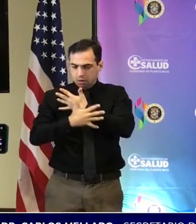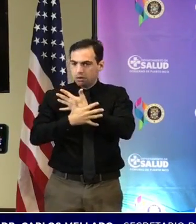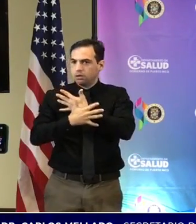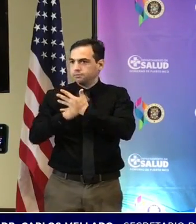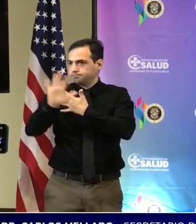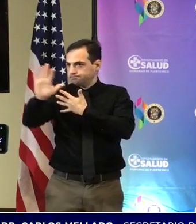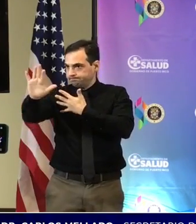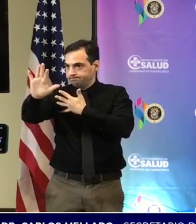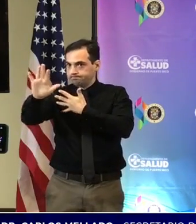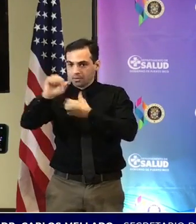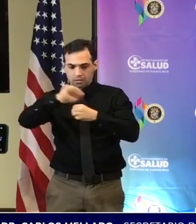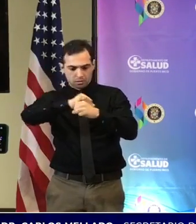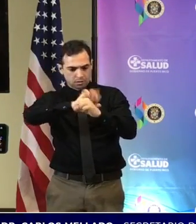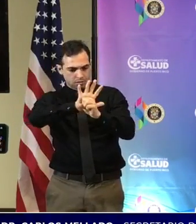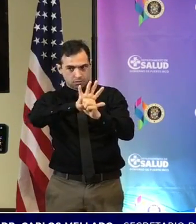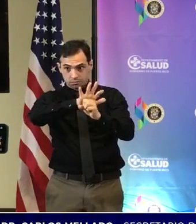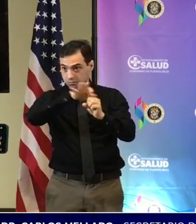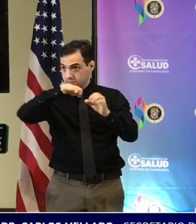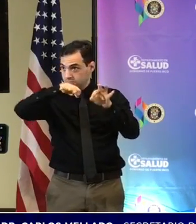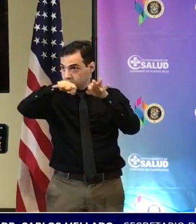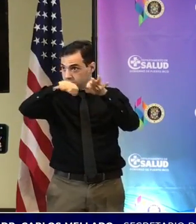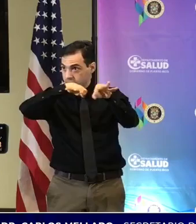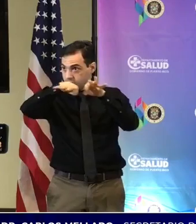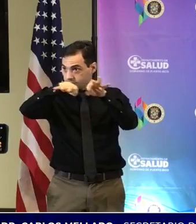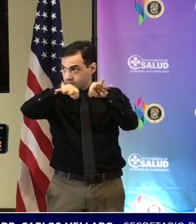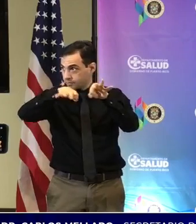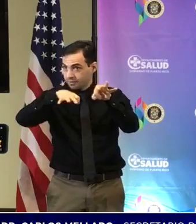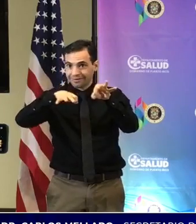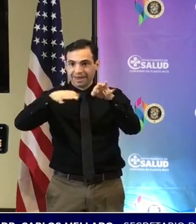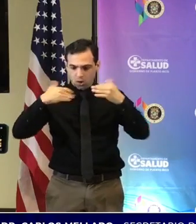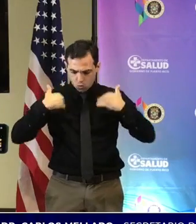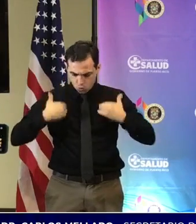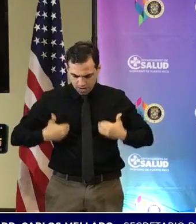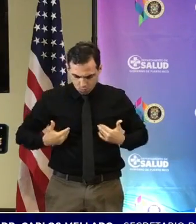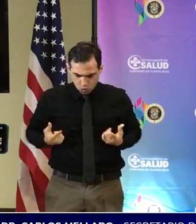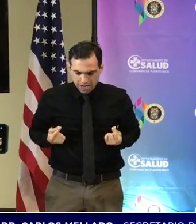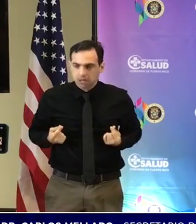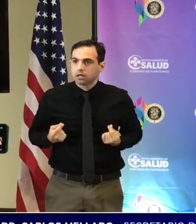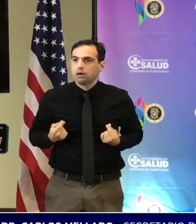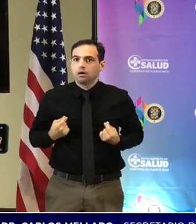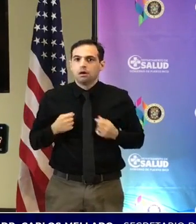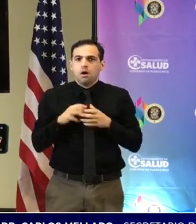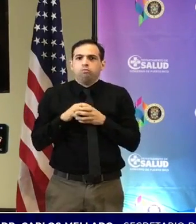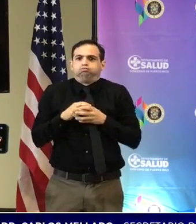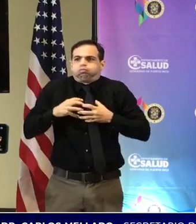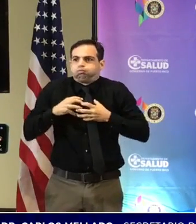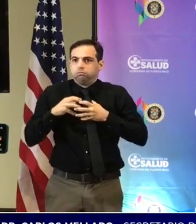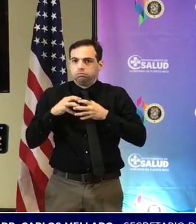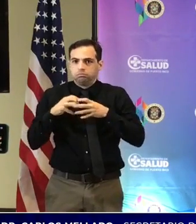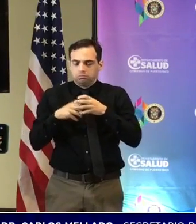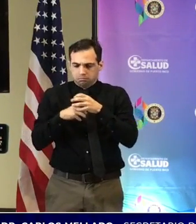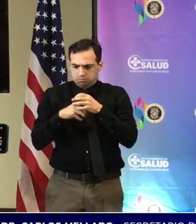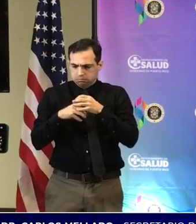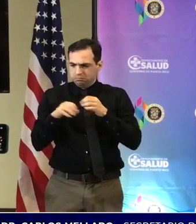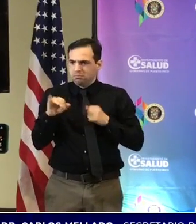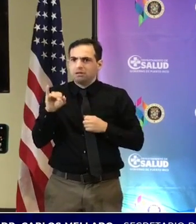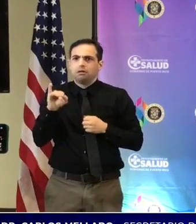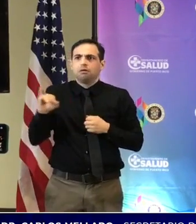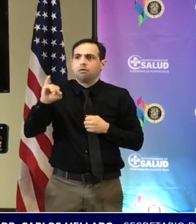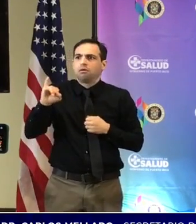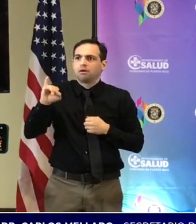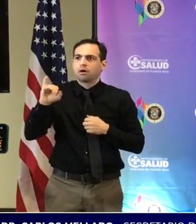por sí solo, lo que sucede en el cuerpo humano es el proceso inflamatorio que ocurre en respuesta